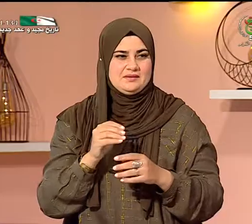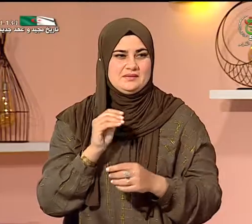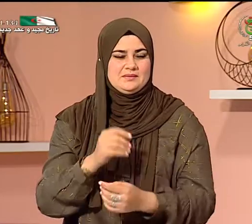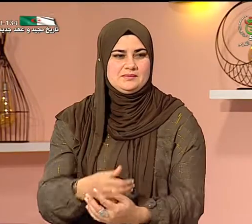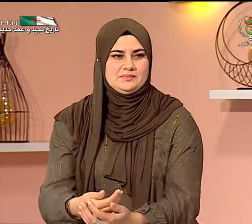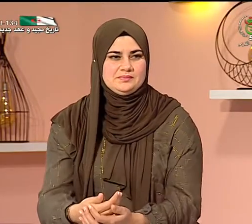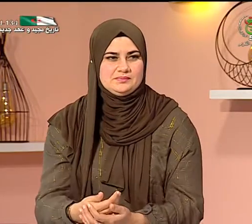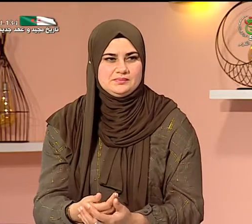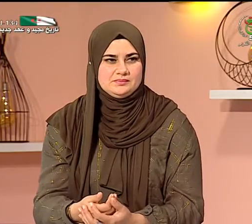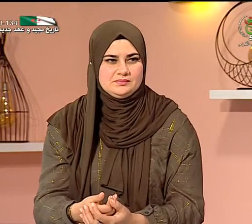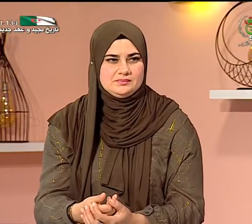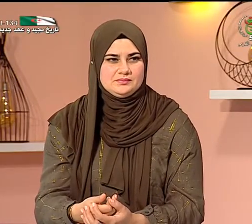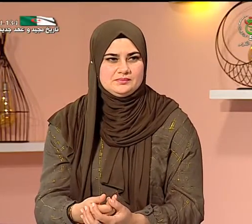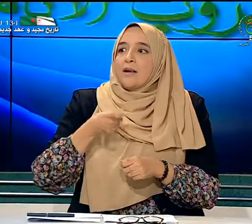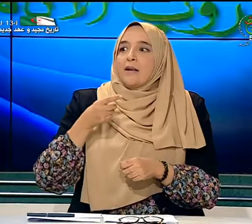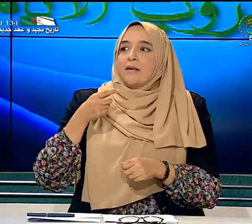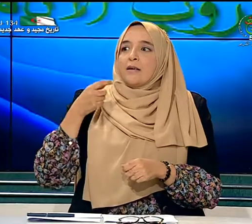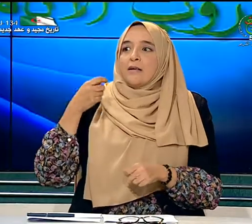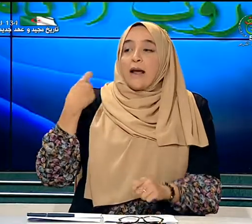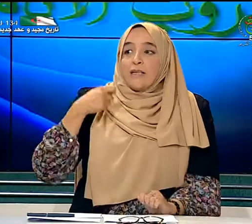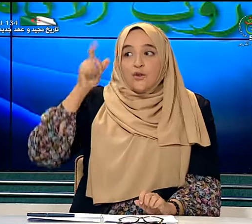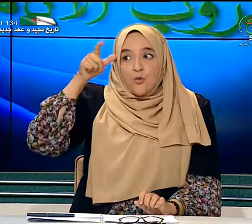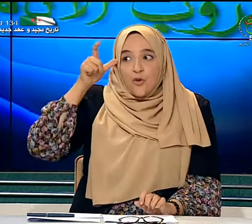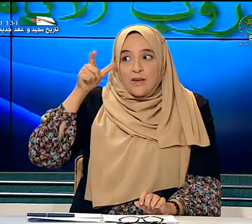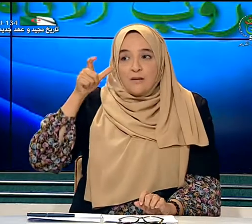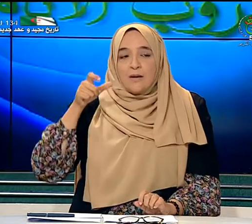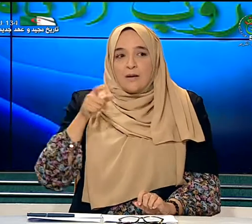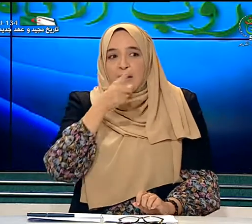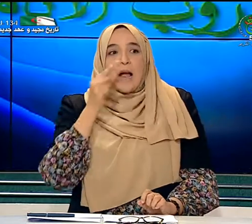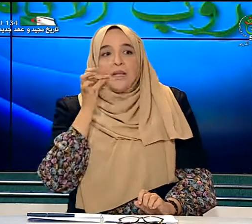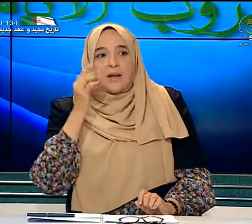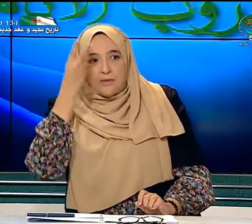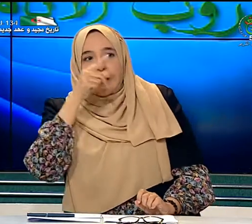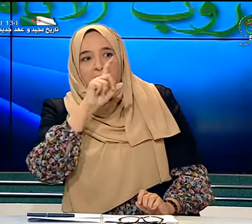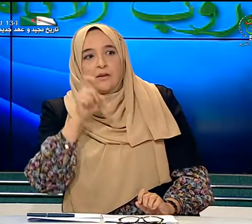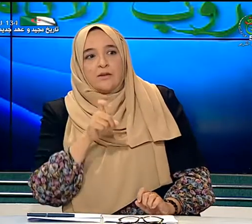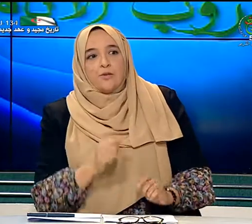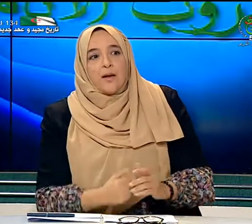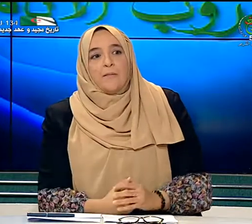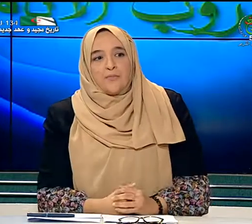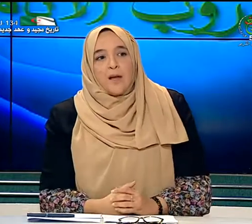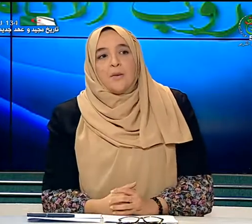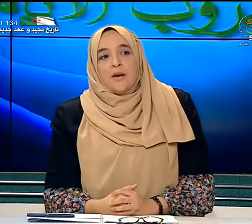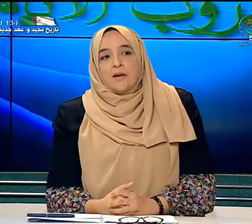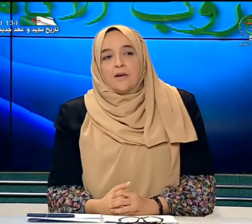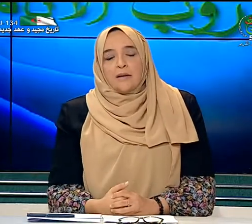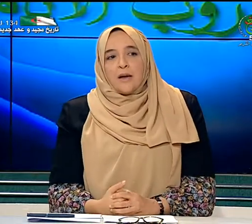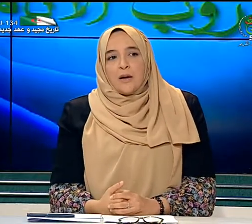تكلموا عن القرار رئيس الجمهورية حميدة رأي فهمت السؤال نعم عندها